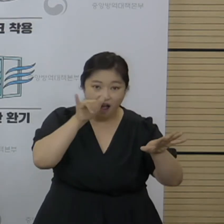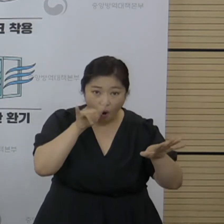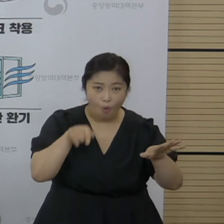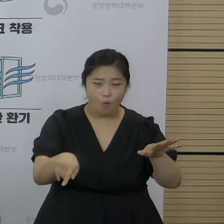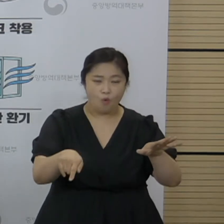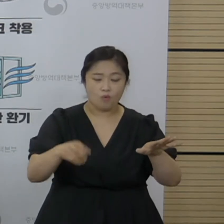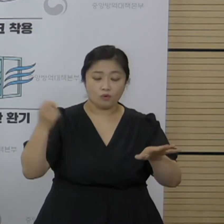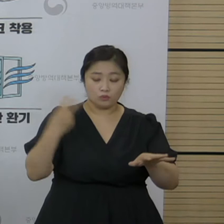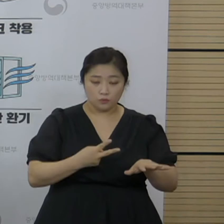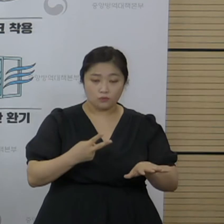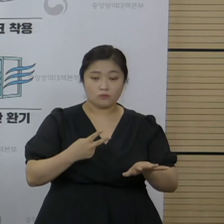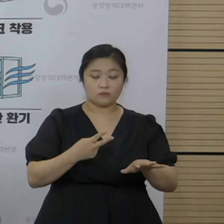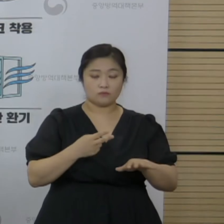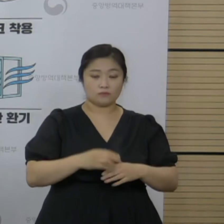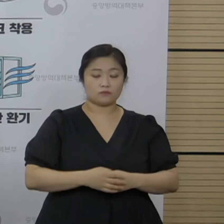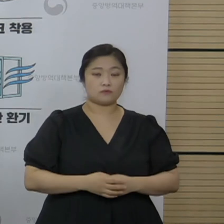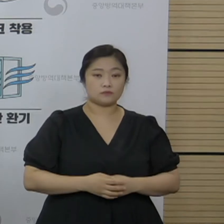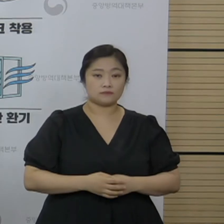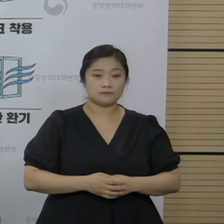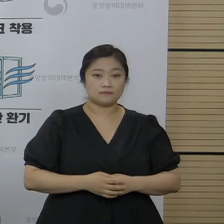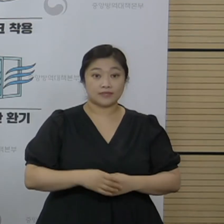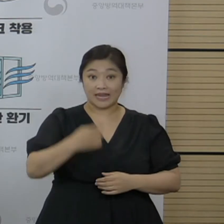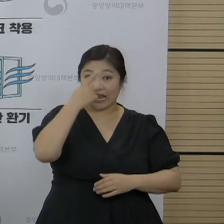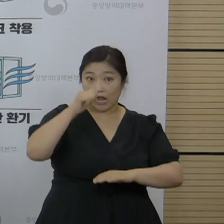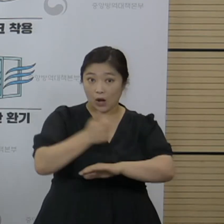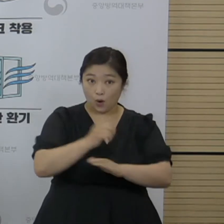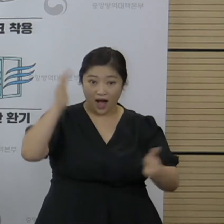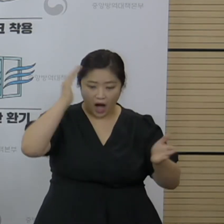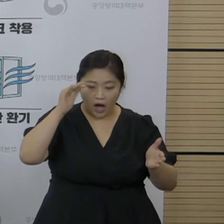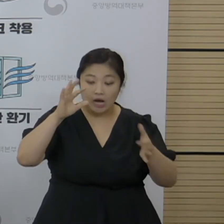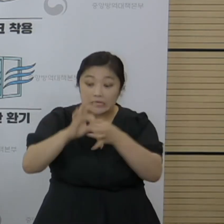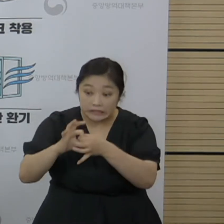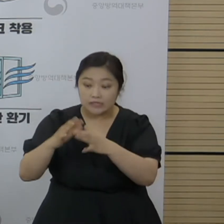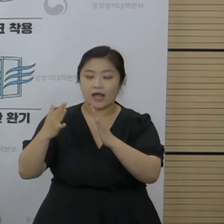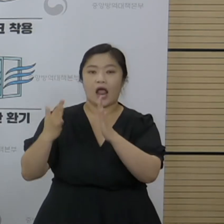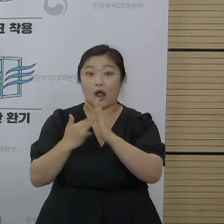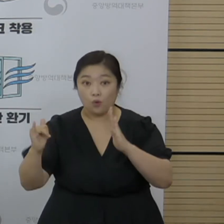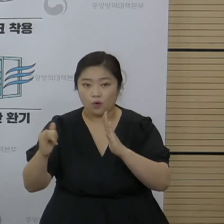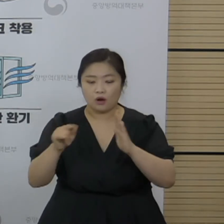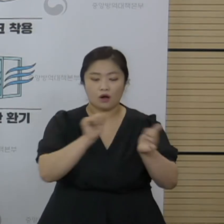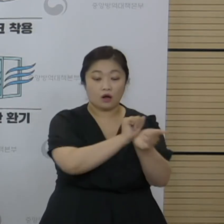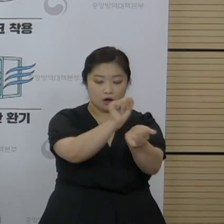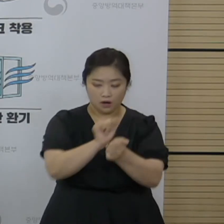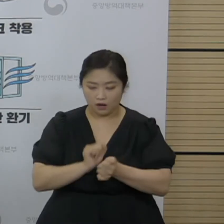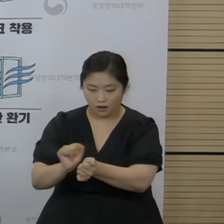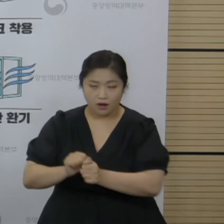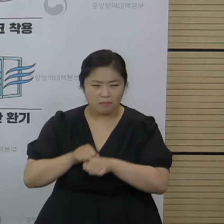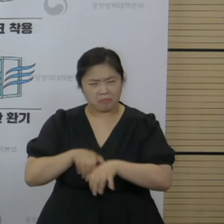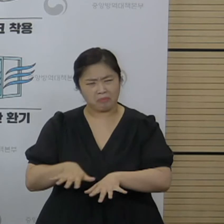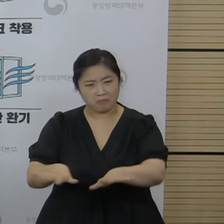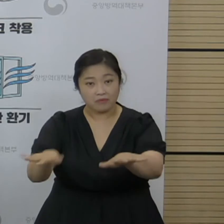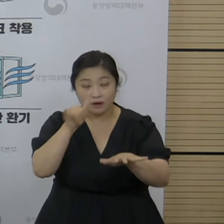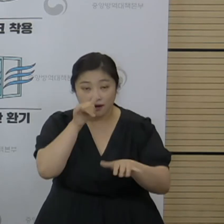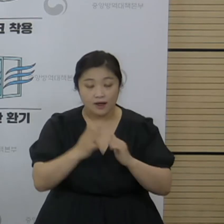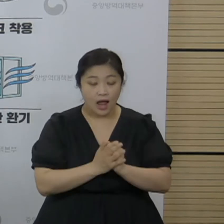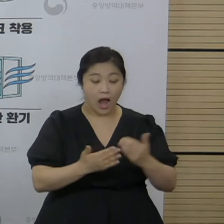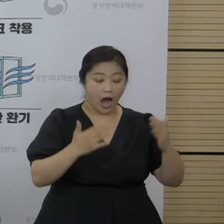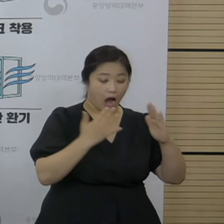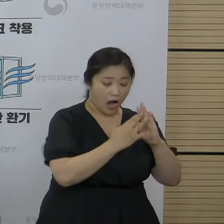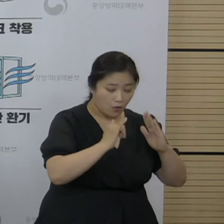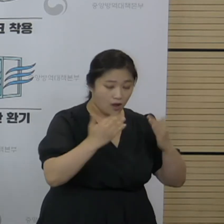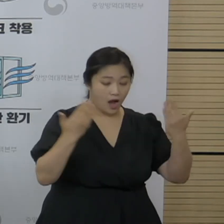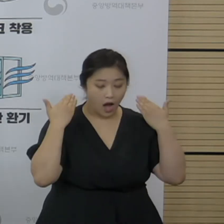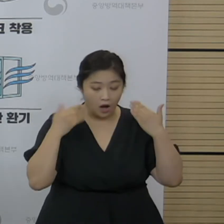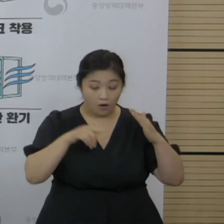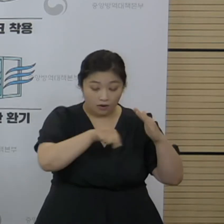이 학원생의 또 가족을 통한 N차 전파가 있었습니다. 가족 및 학교 집단 감염